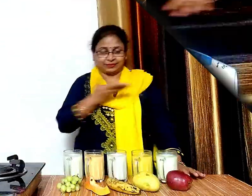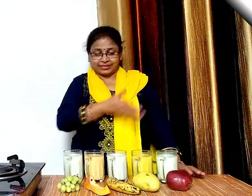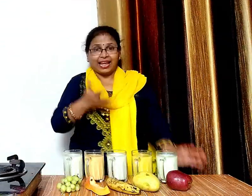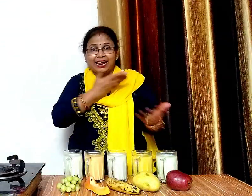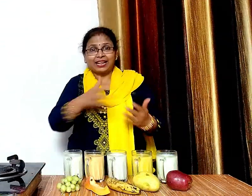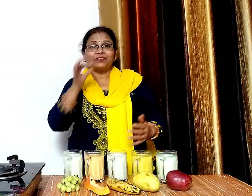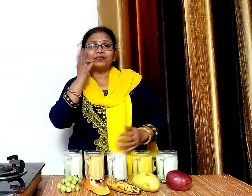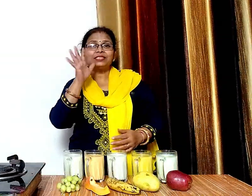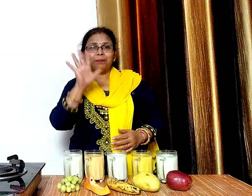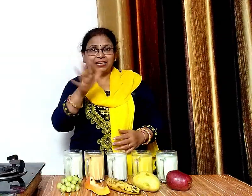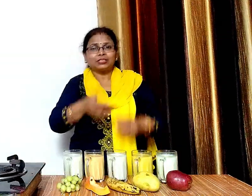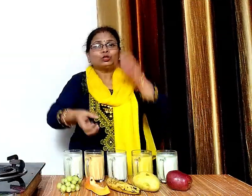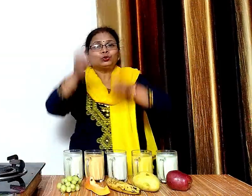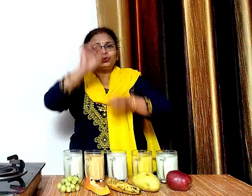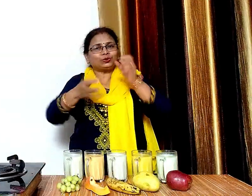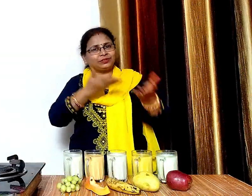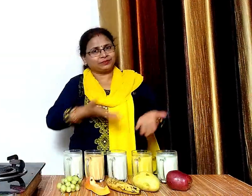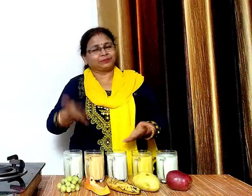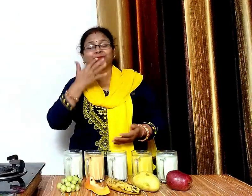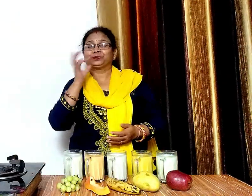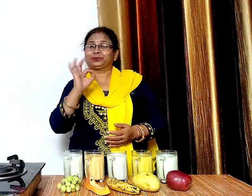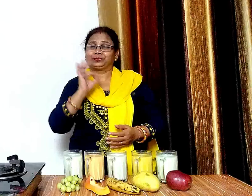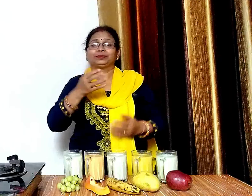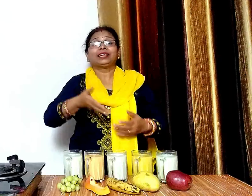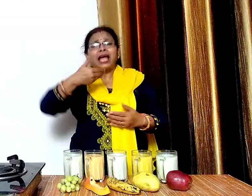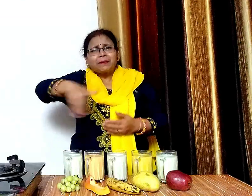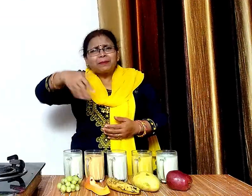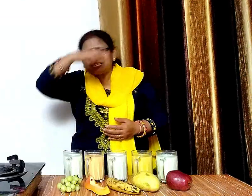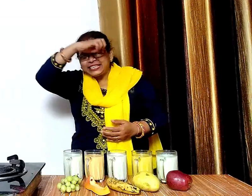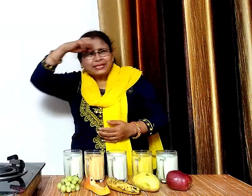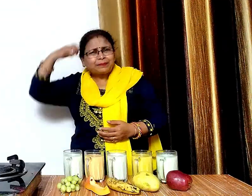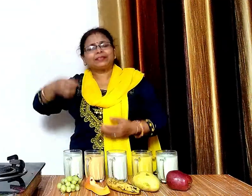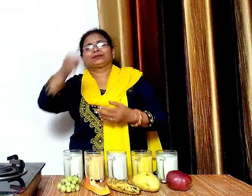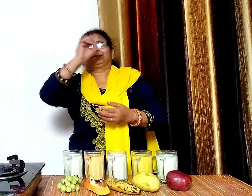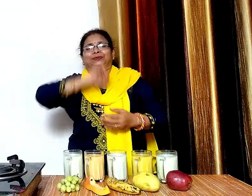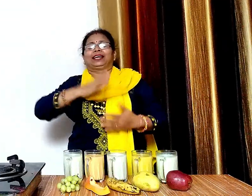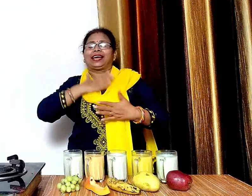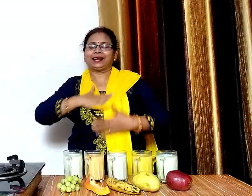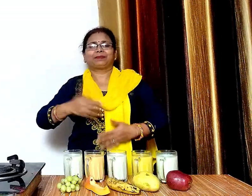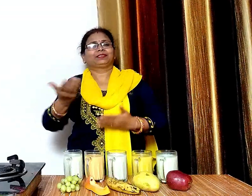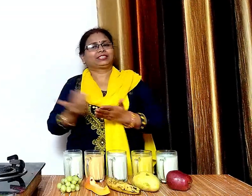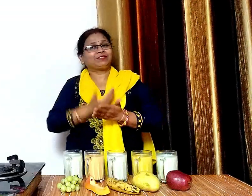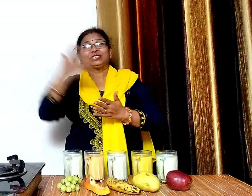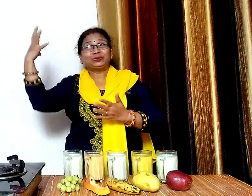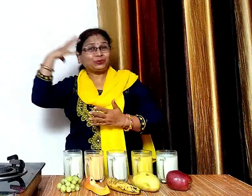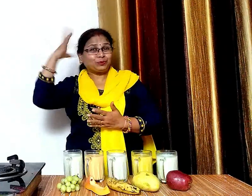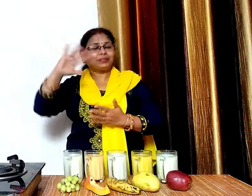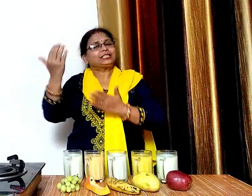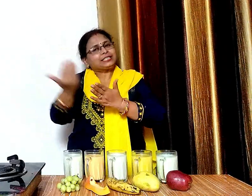पास तरीके के फ्रूट शेक बन कर तयार है ये बहुत ही स्वादिश्ट होते हैं ये कर्भियों के लिए बेस ट्रिंक है आप इसे फैमली के